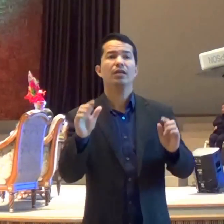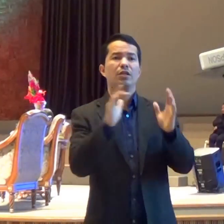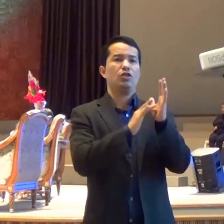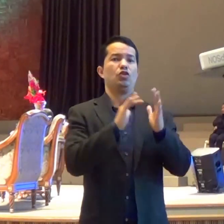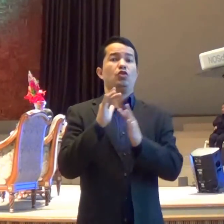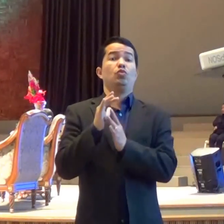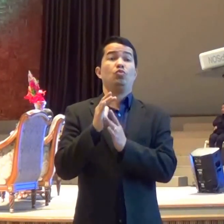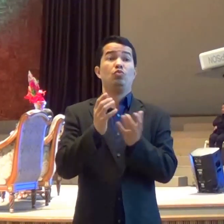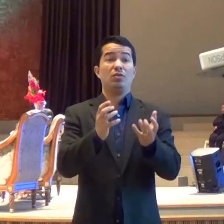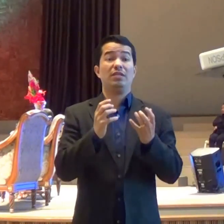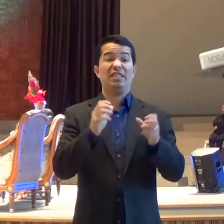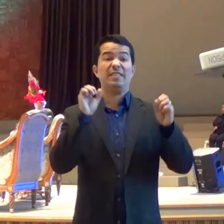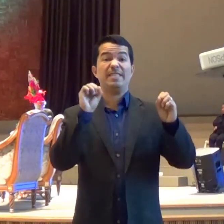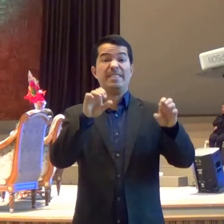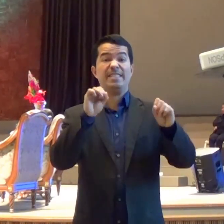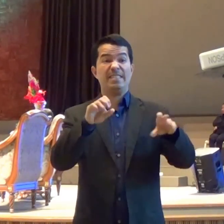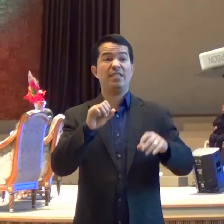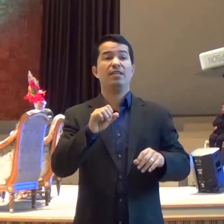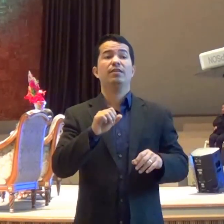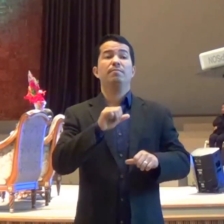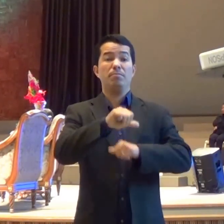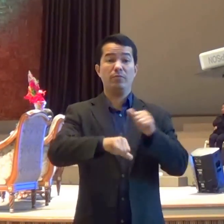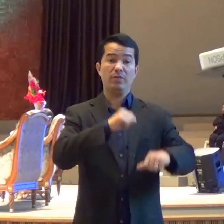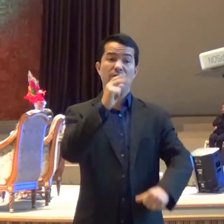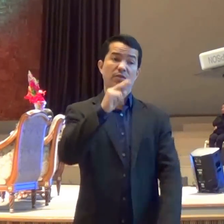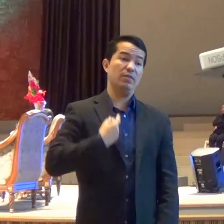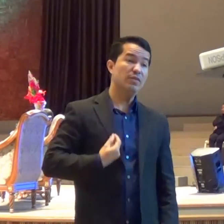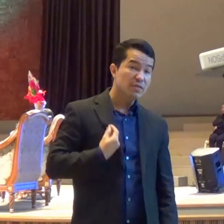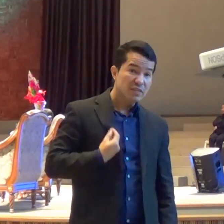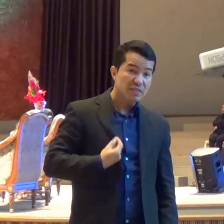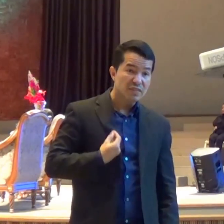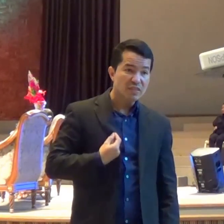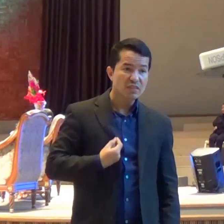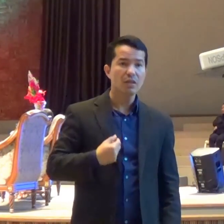Quer transformar você Tem áreas da vida Que precisam ser Transformadas